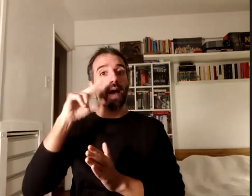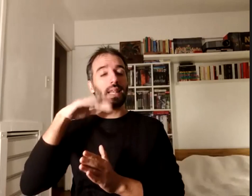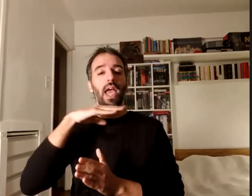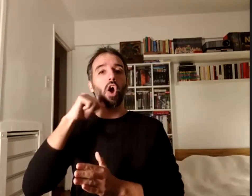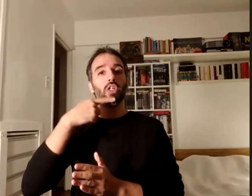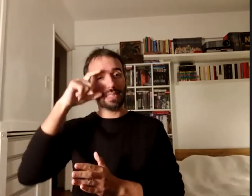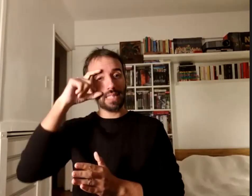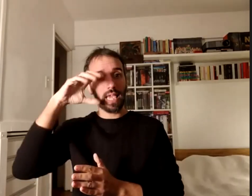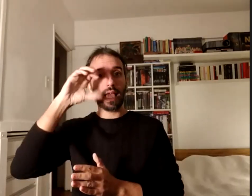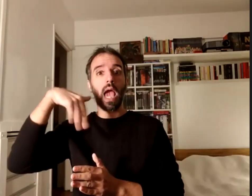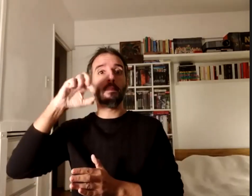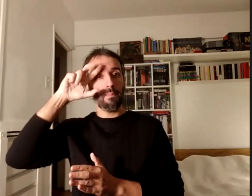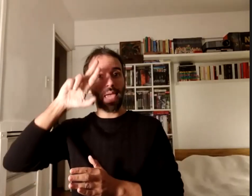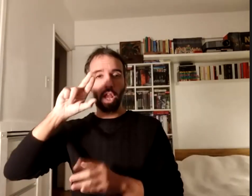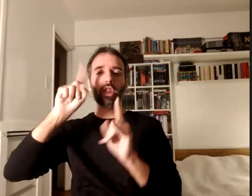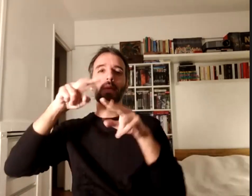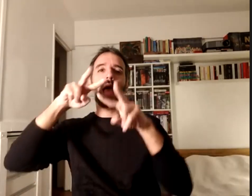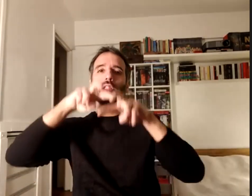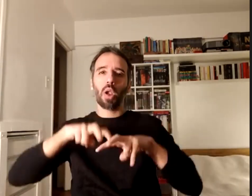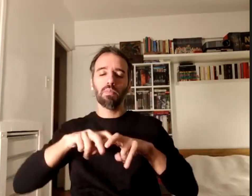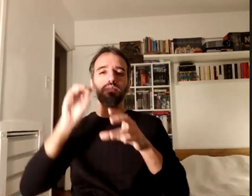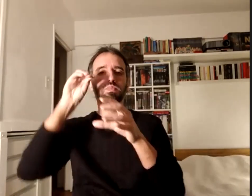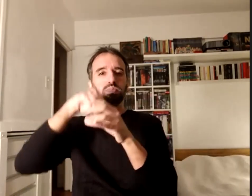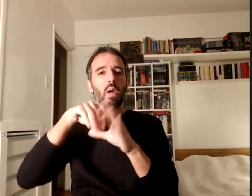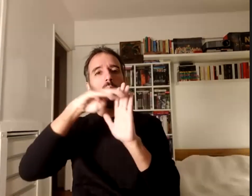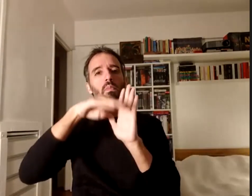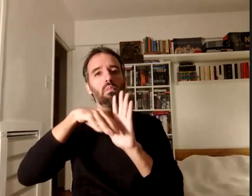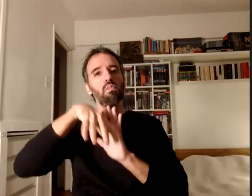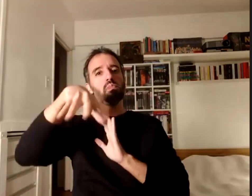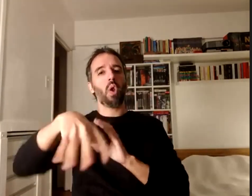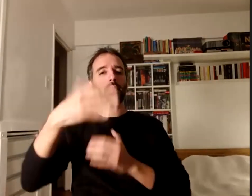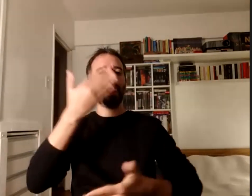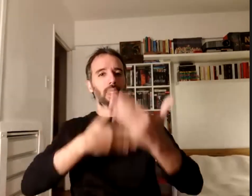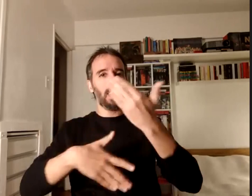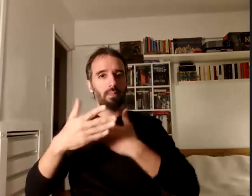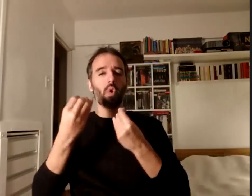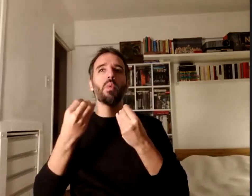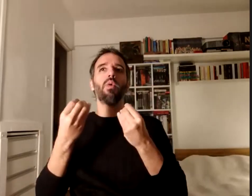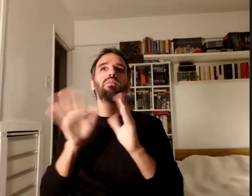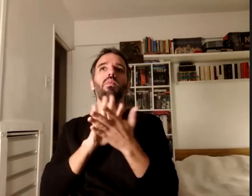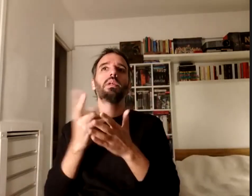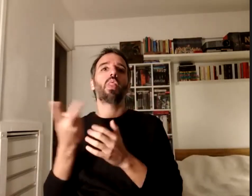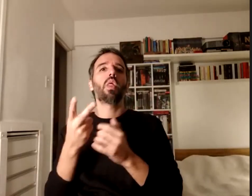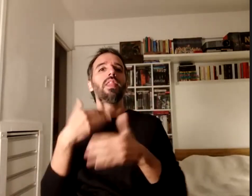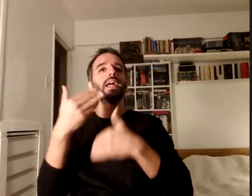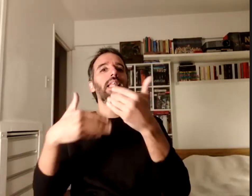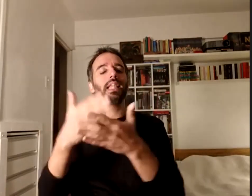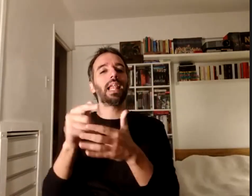antropóloga y miembro del programa de discapacidad cómo desarrollaron el capítulo del libro diálogos en torno